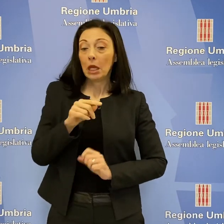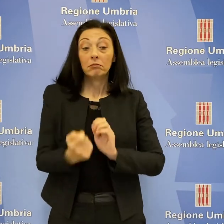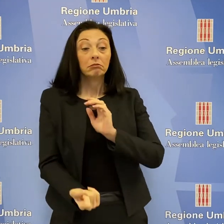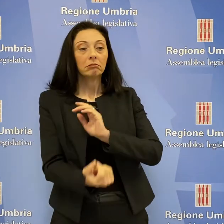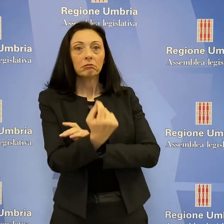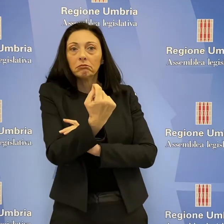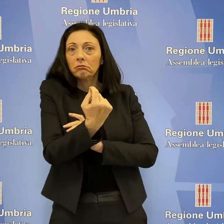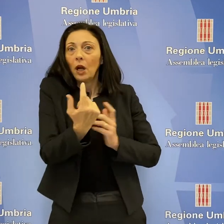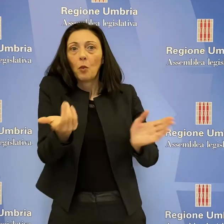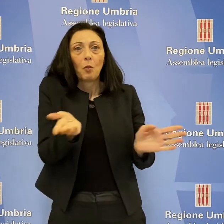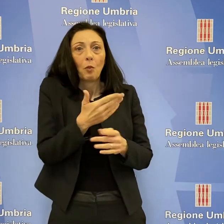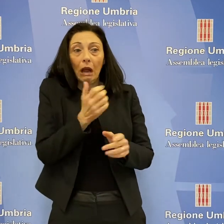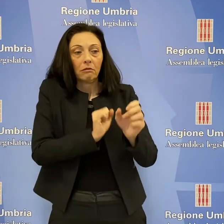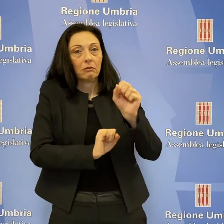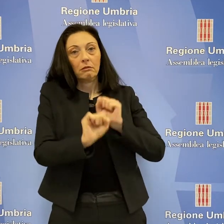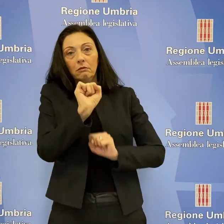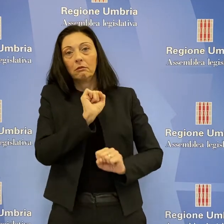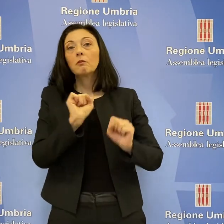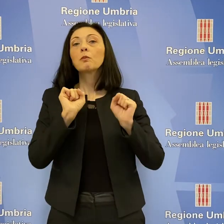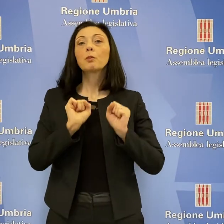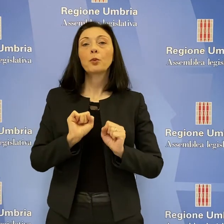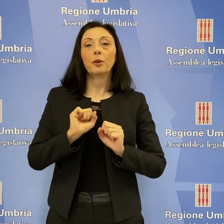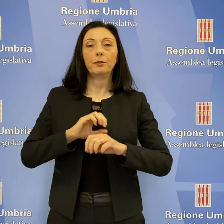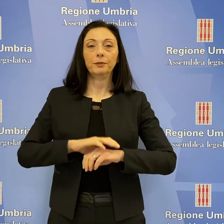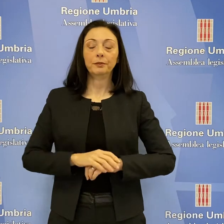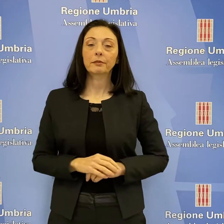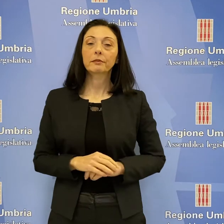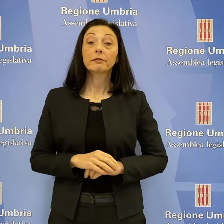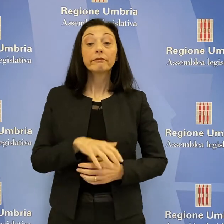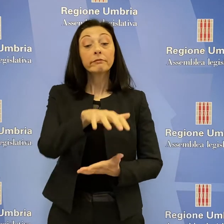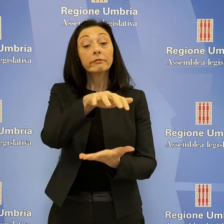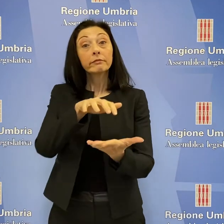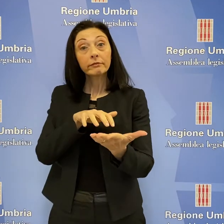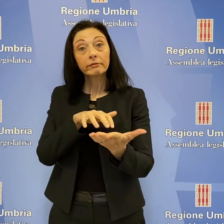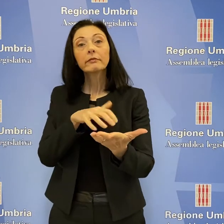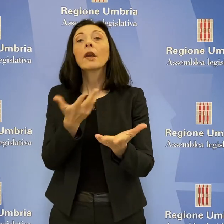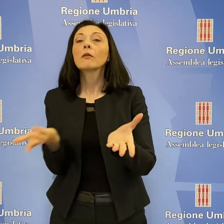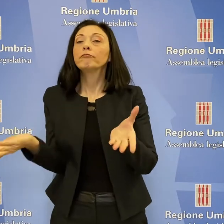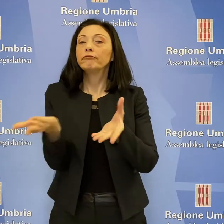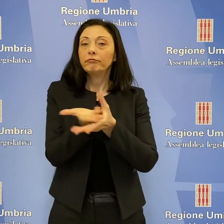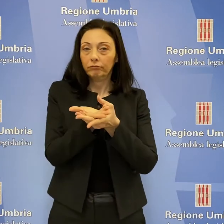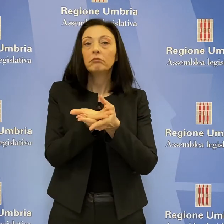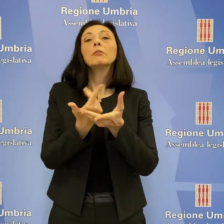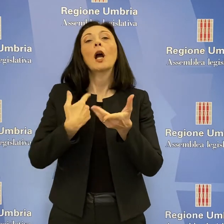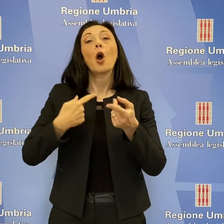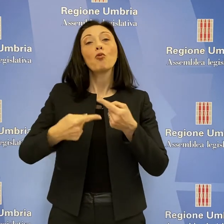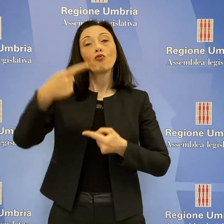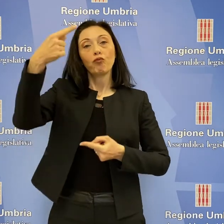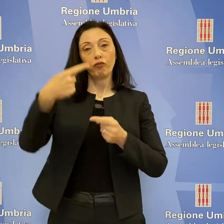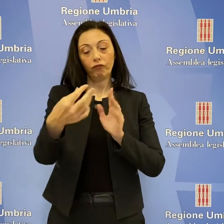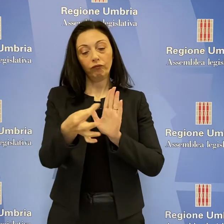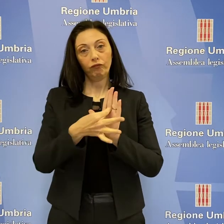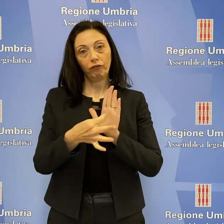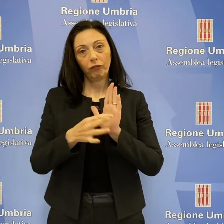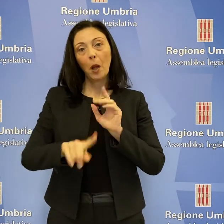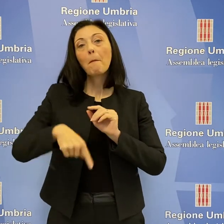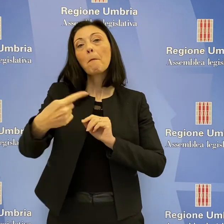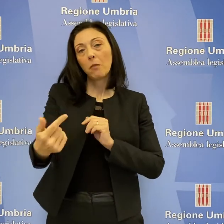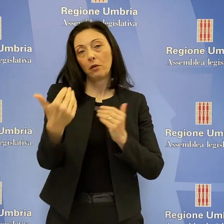poter affronteggiare situazioni di autodifesa in caso di necessità. L'atto verrà inserito nuovamente all'ordine del giorno della prossima